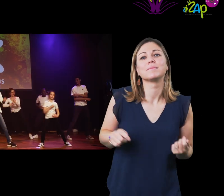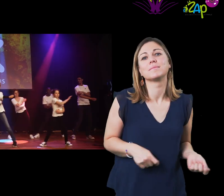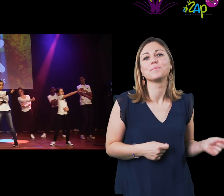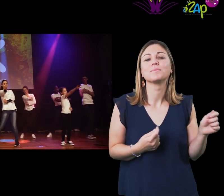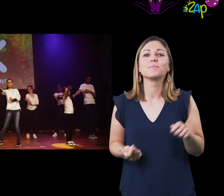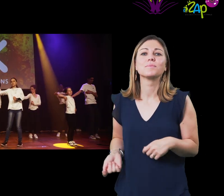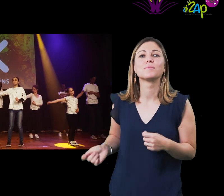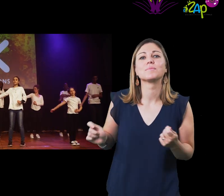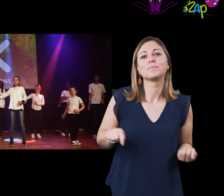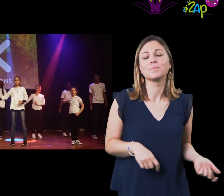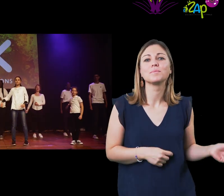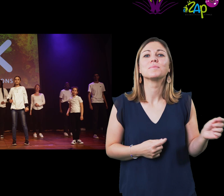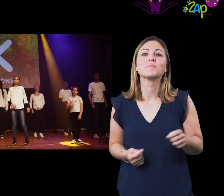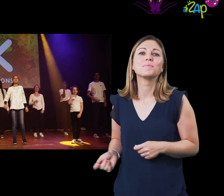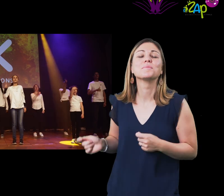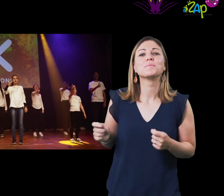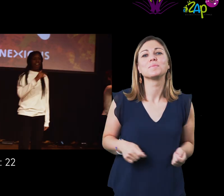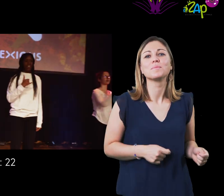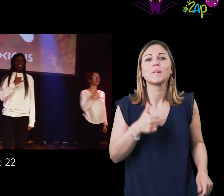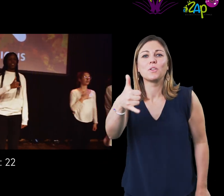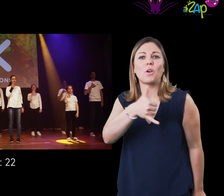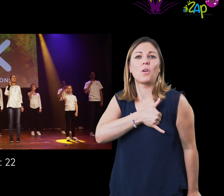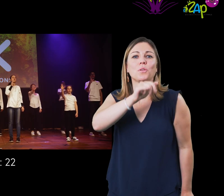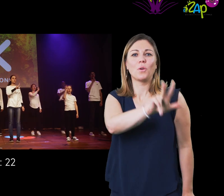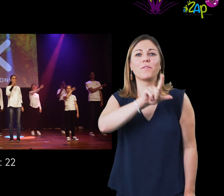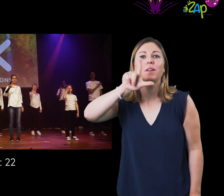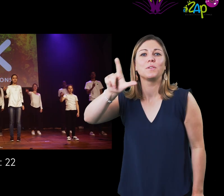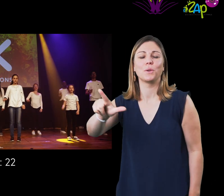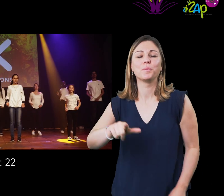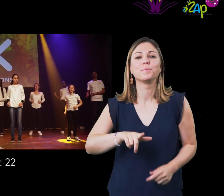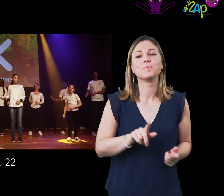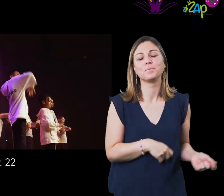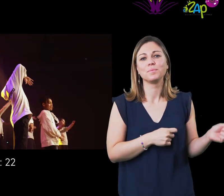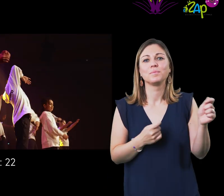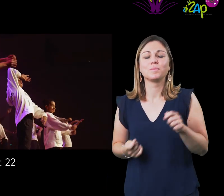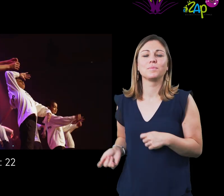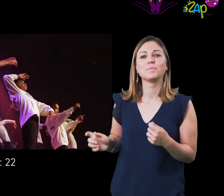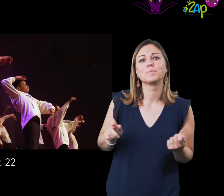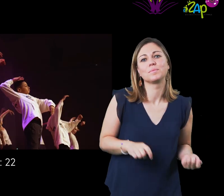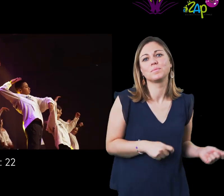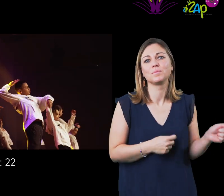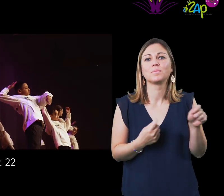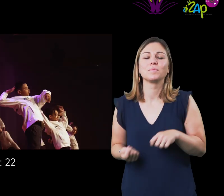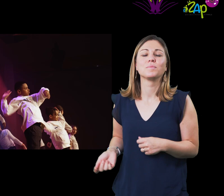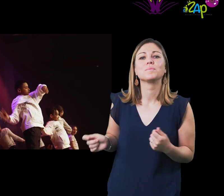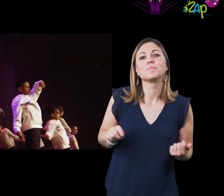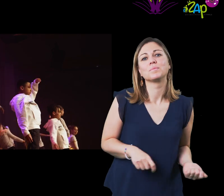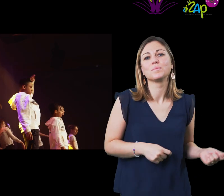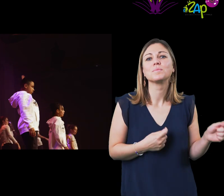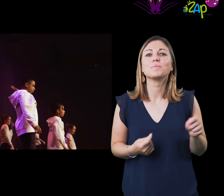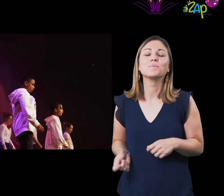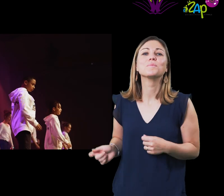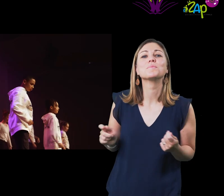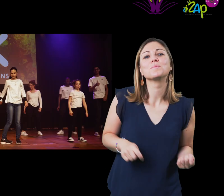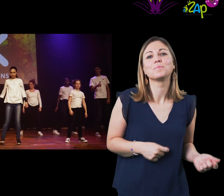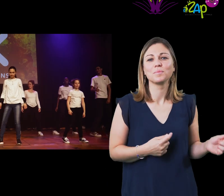Quoi que ce soit que nous demandions 1 Jean 3 22 Nous le recevons de lui C